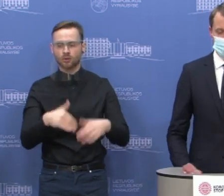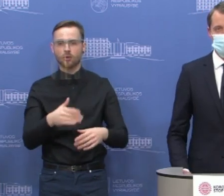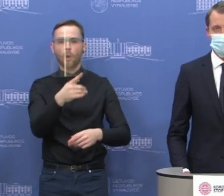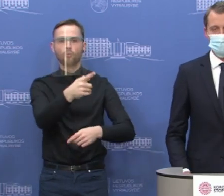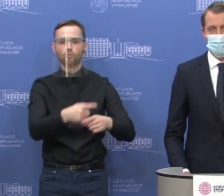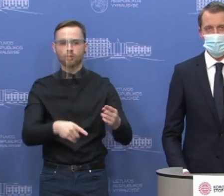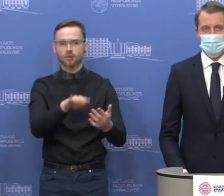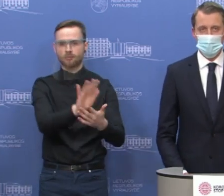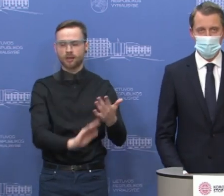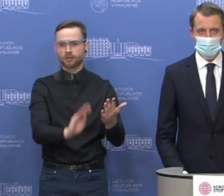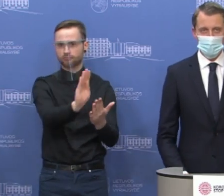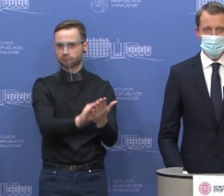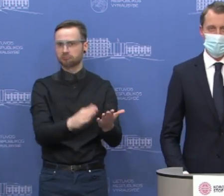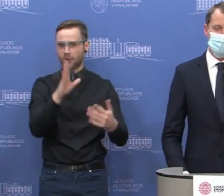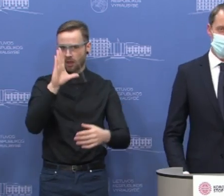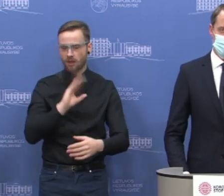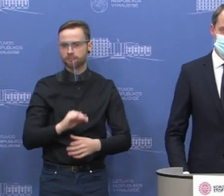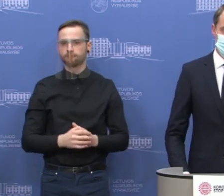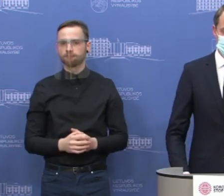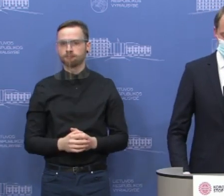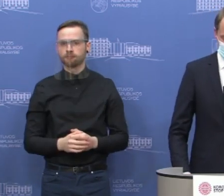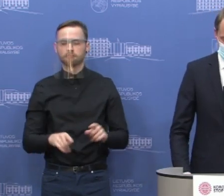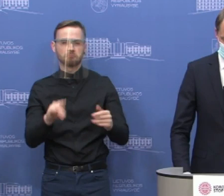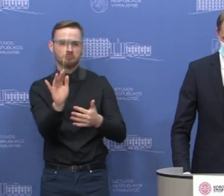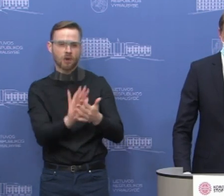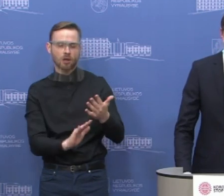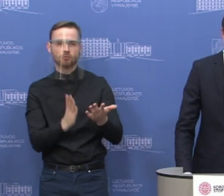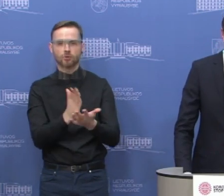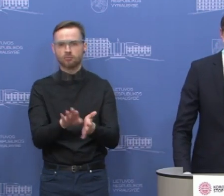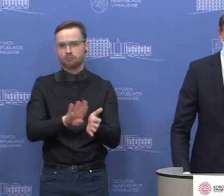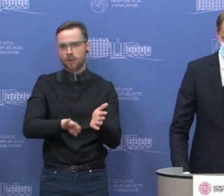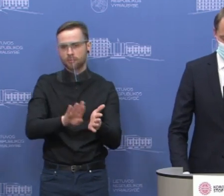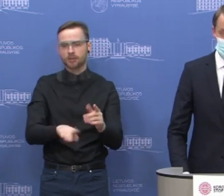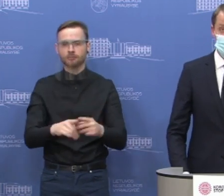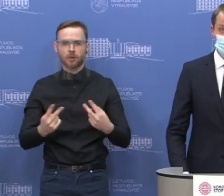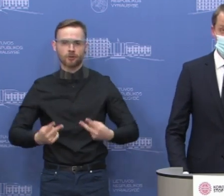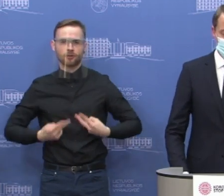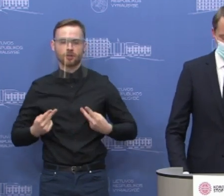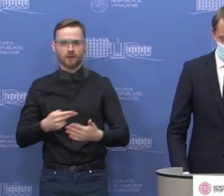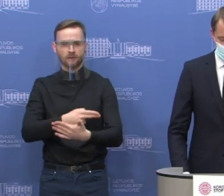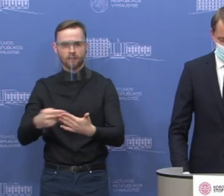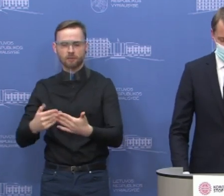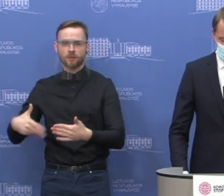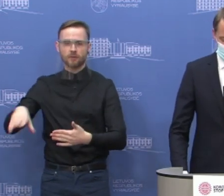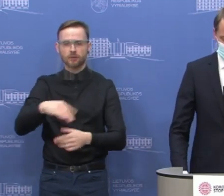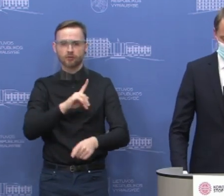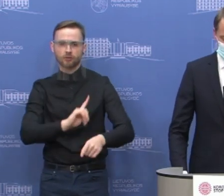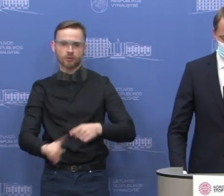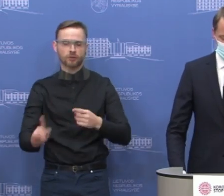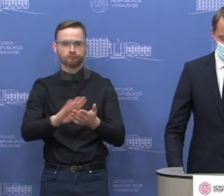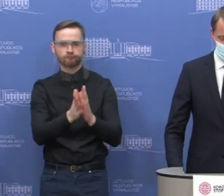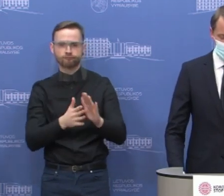prašymus. Tai yra tie prašymai tikrai paprastai ir džiugu, kad įmonės greitai reaguoja. Ir